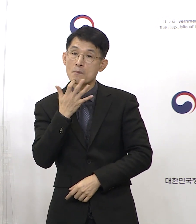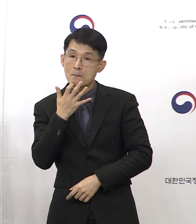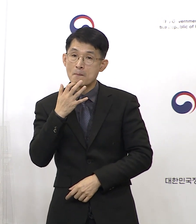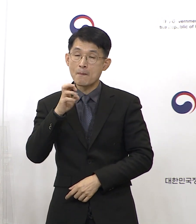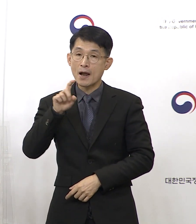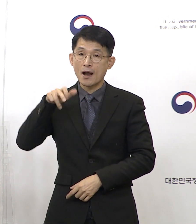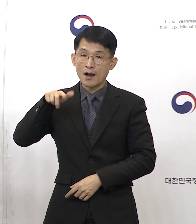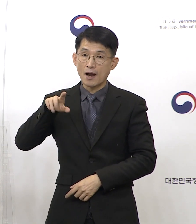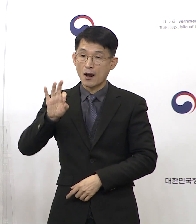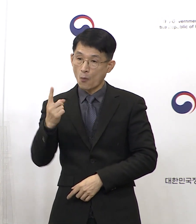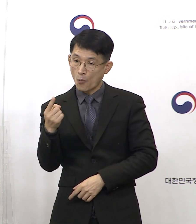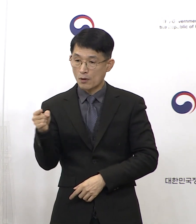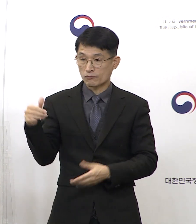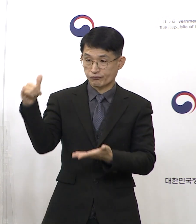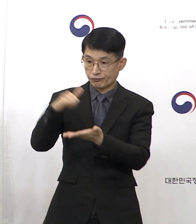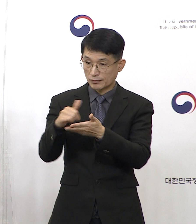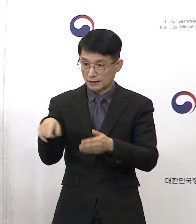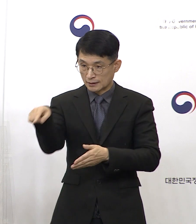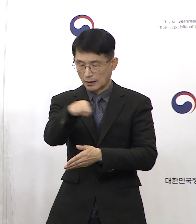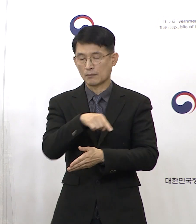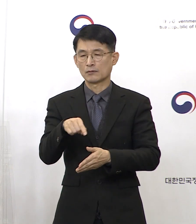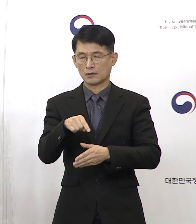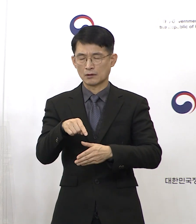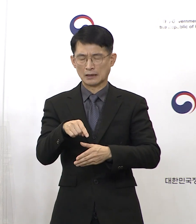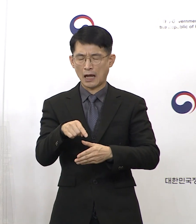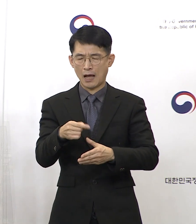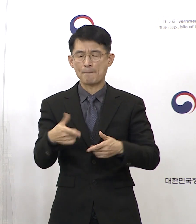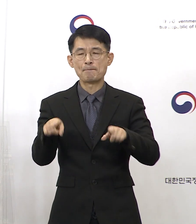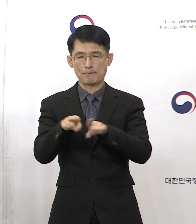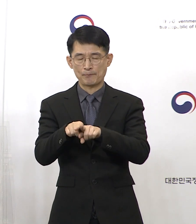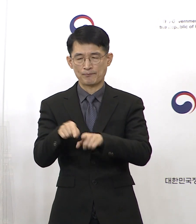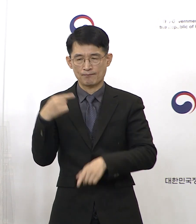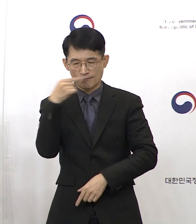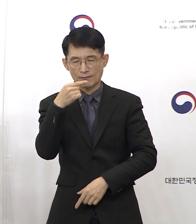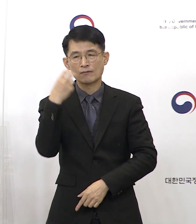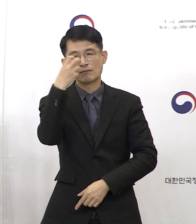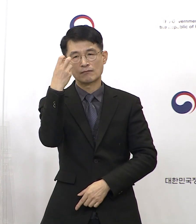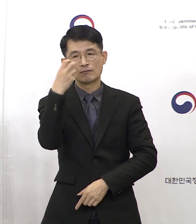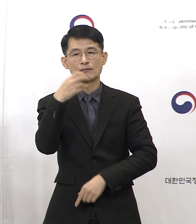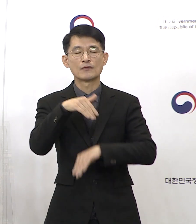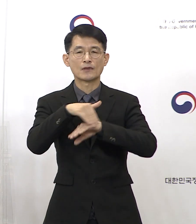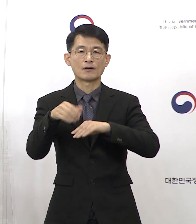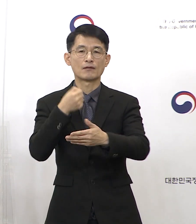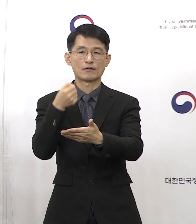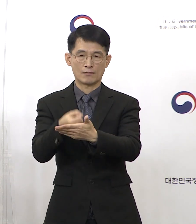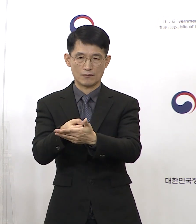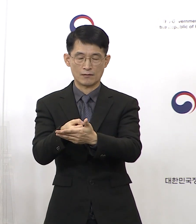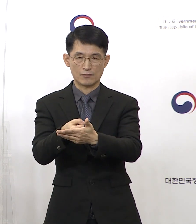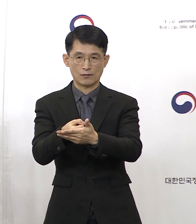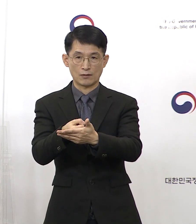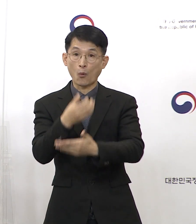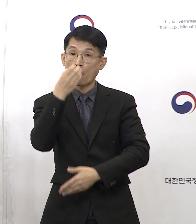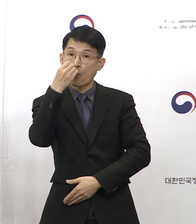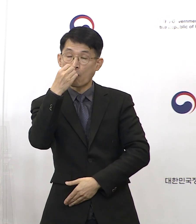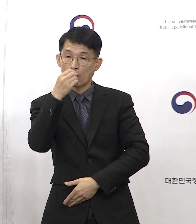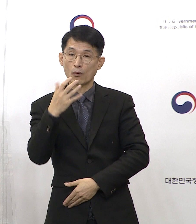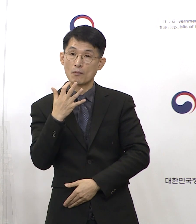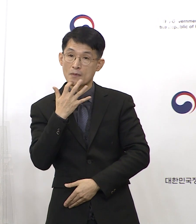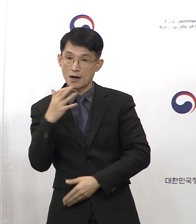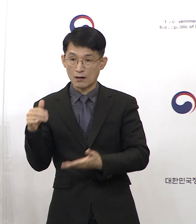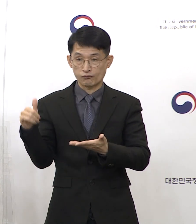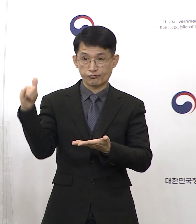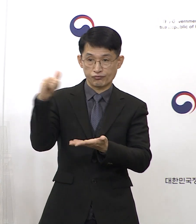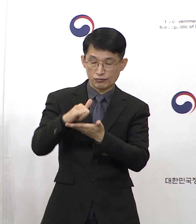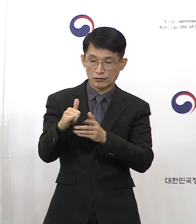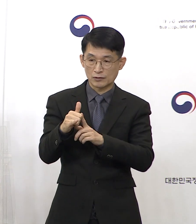입국자에 대해서도 적용하기로 결정하였습니다. 홍콩과 마카오를 출발하는 입국자는